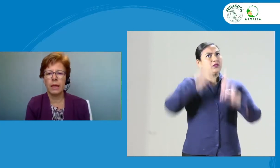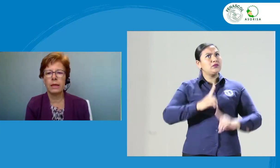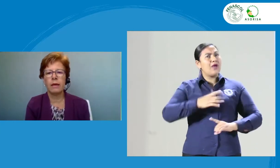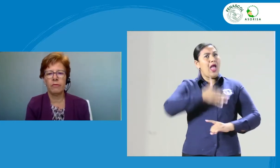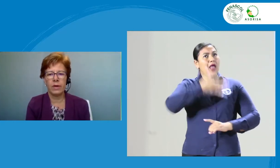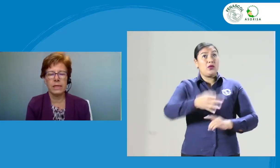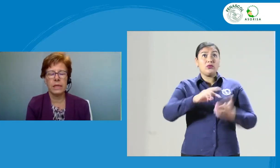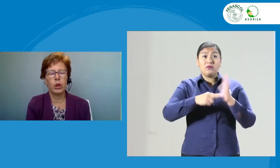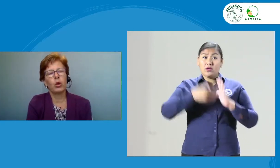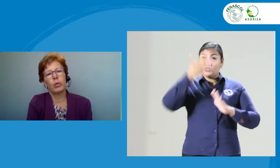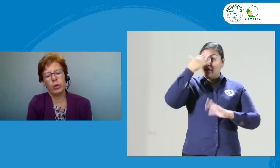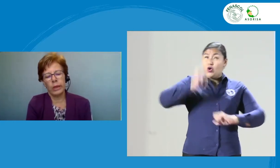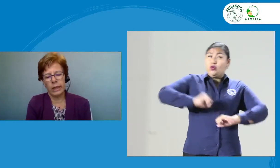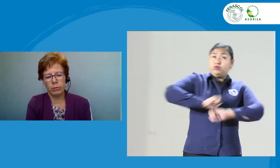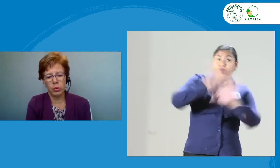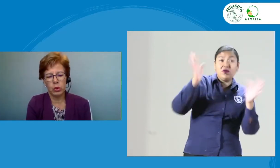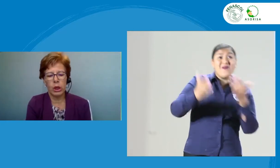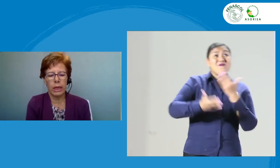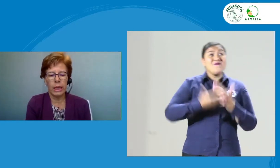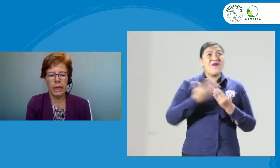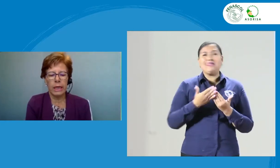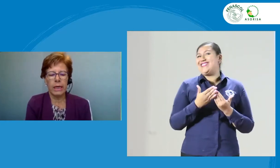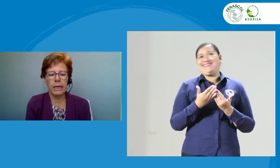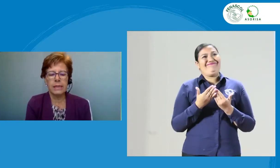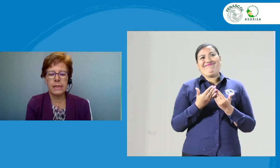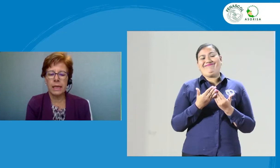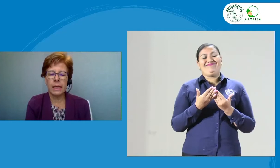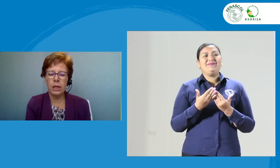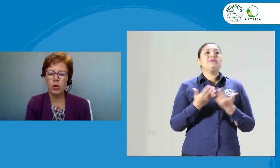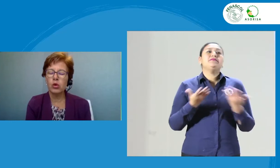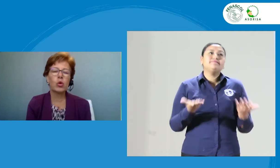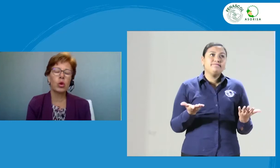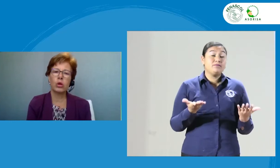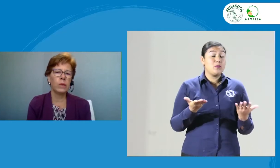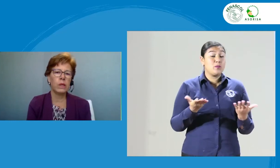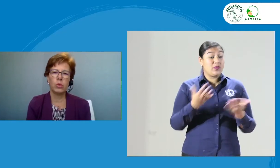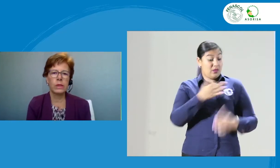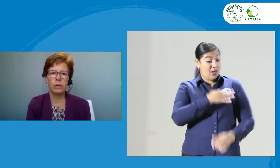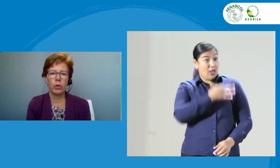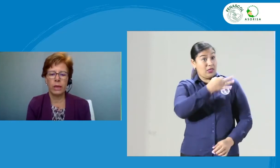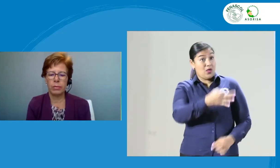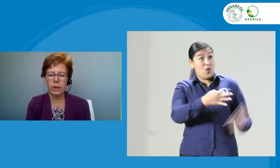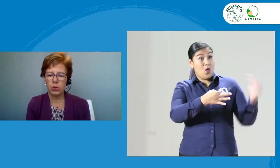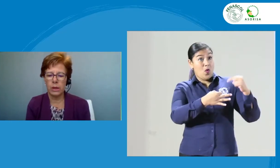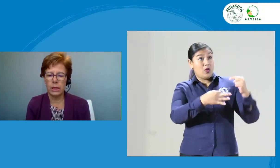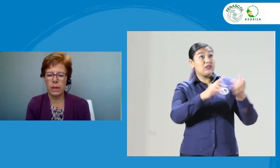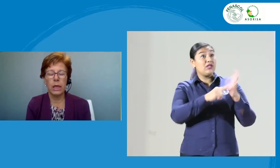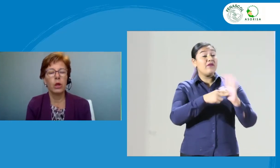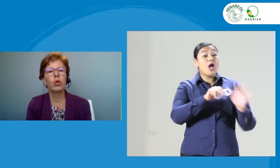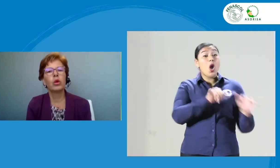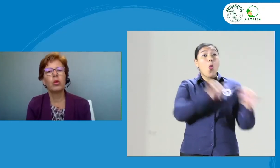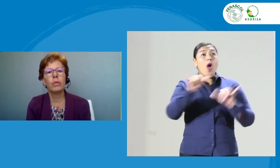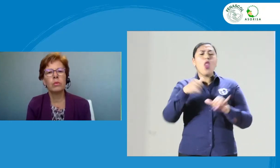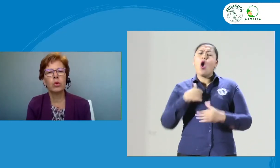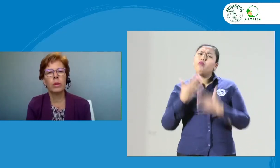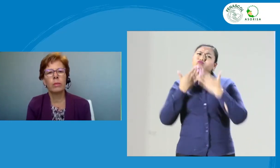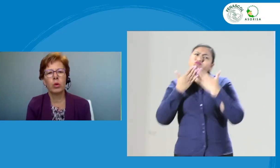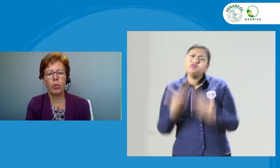resulta tan clara y tan fácil como creemos. Ser ético no es lo mismo que ser buena persona. No es lo